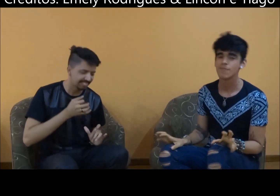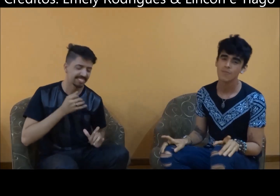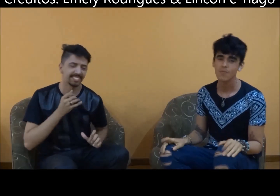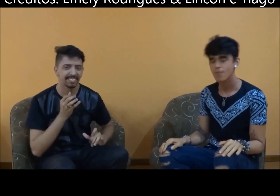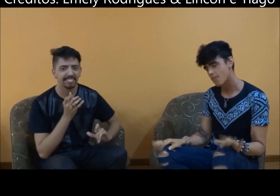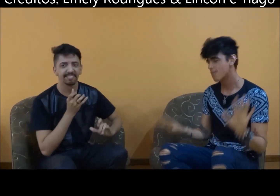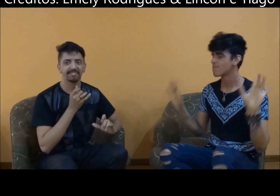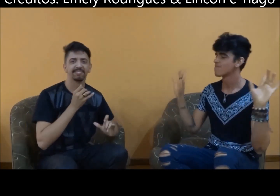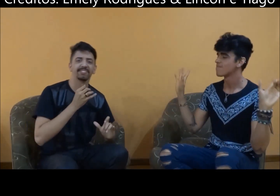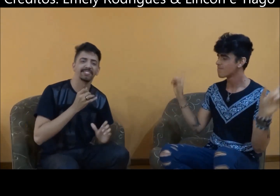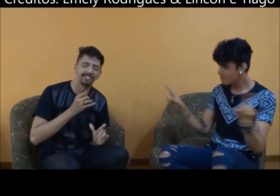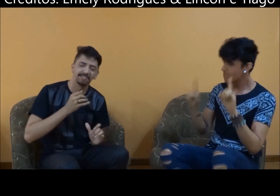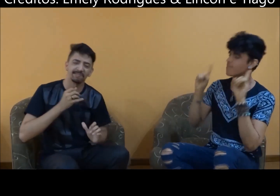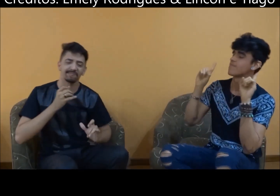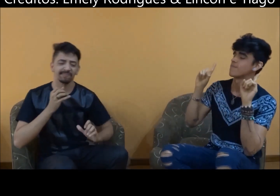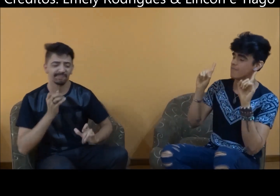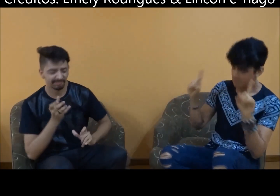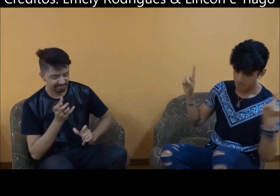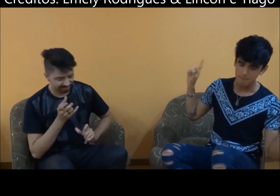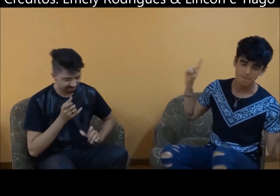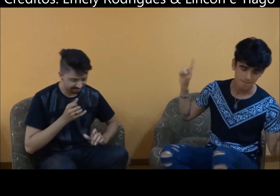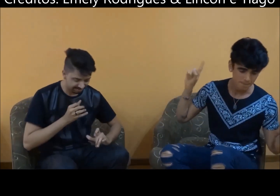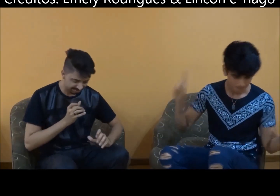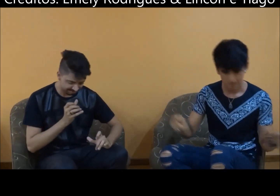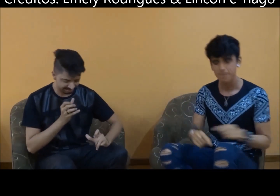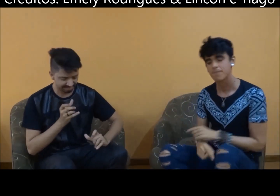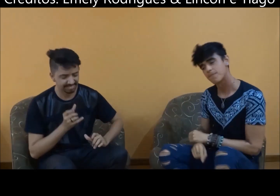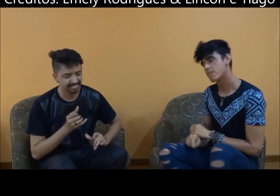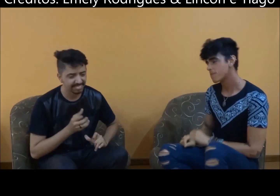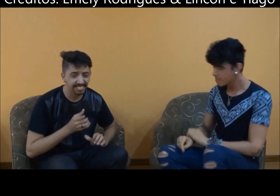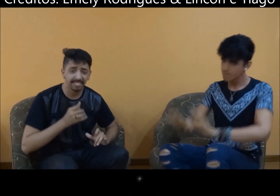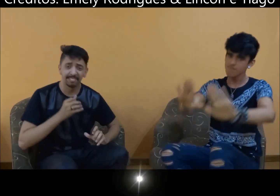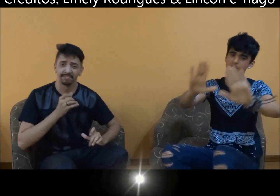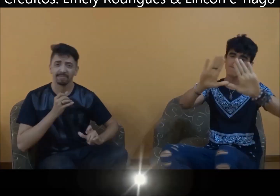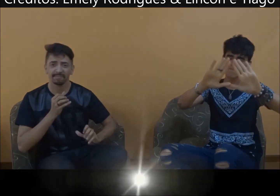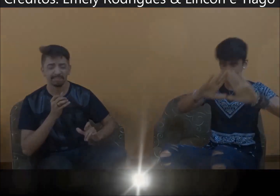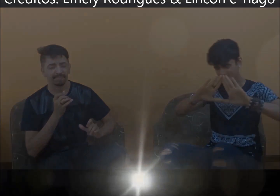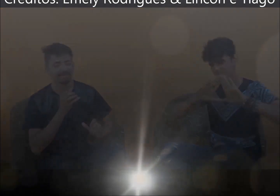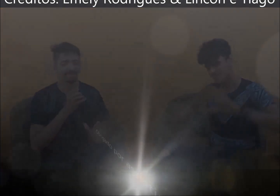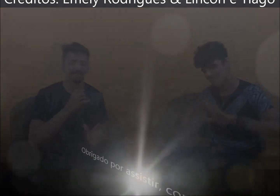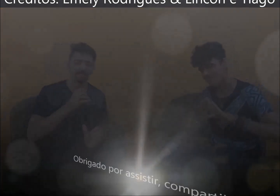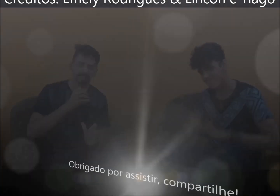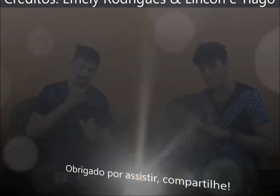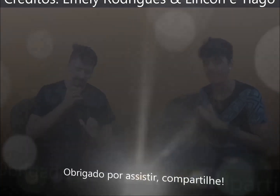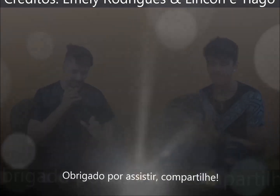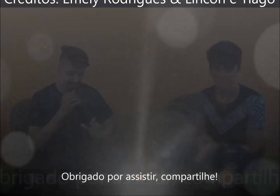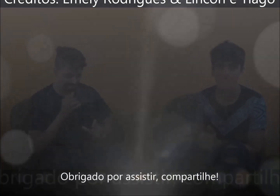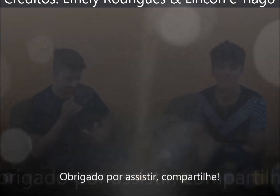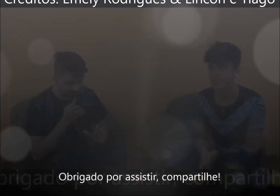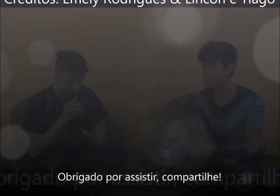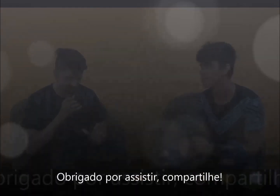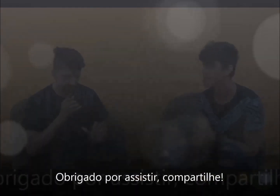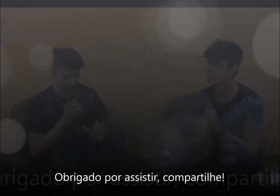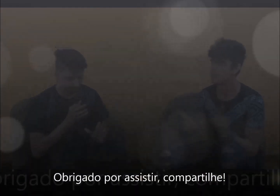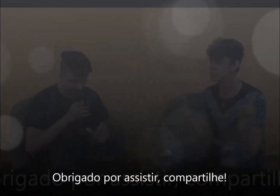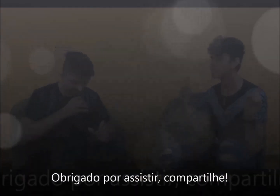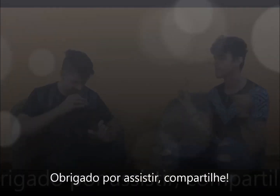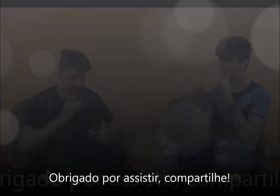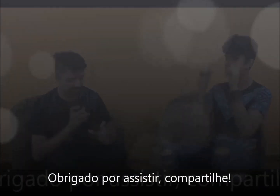O amor da sua vida sou eu E tudo que é meu hoje é seu E o fim nem